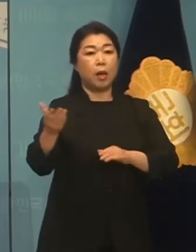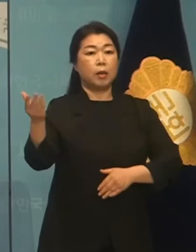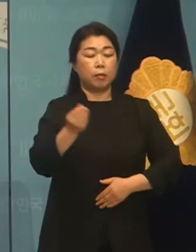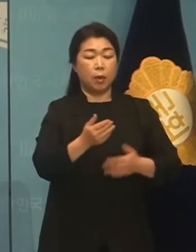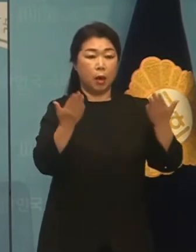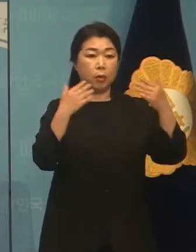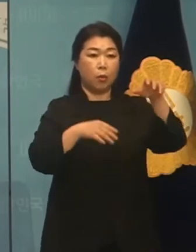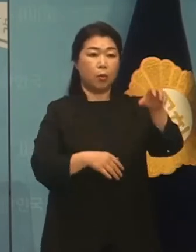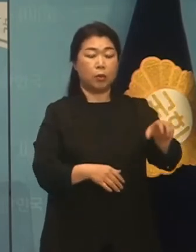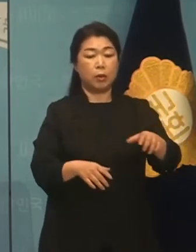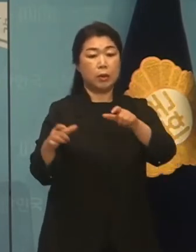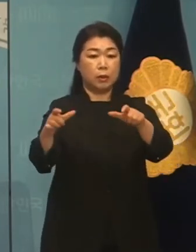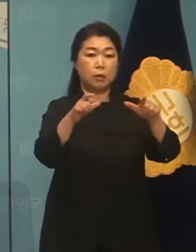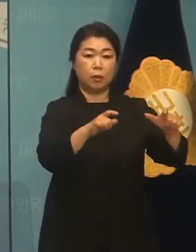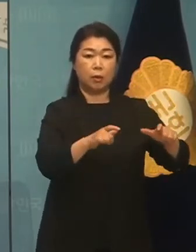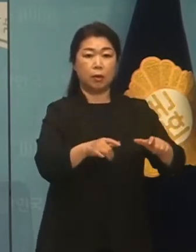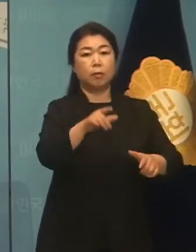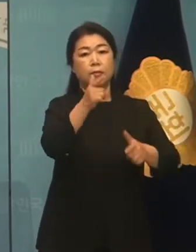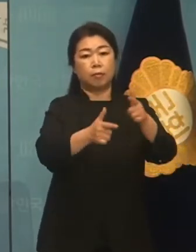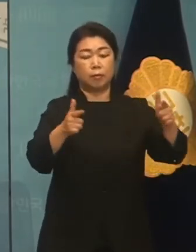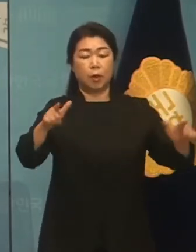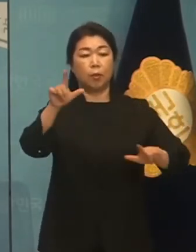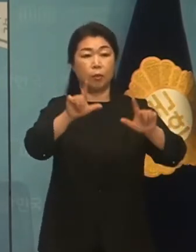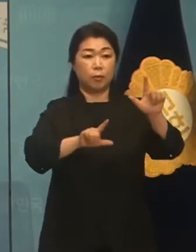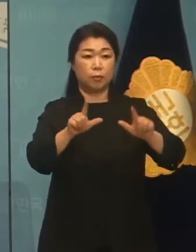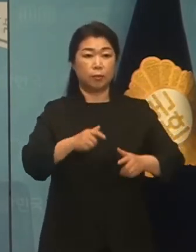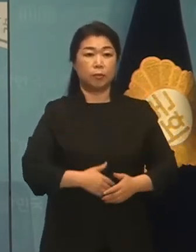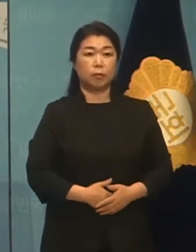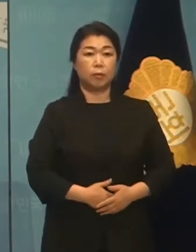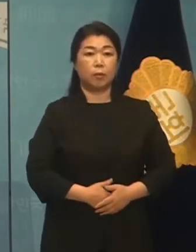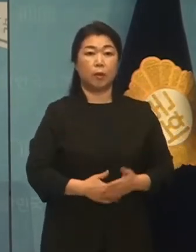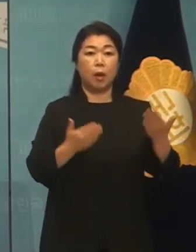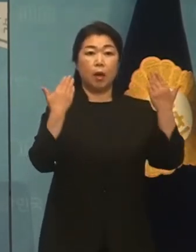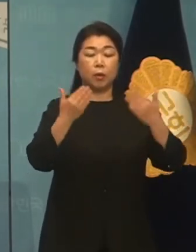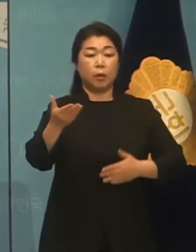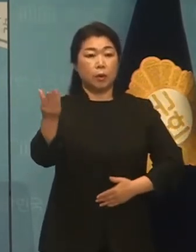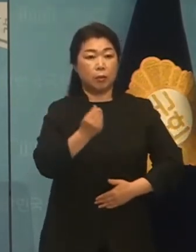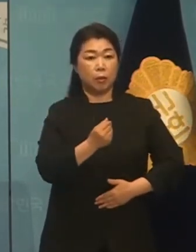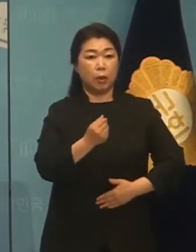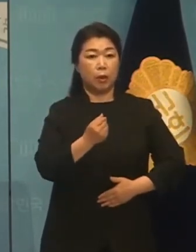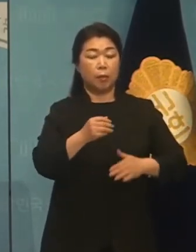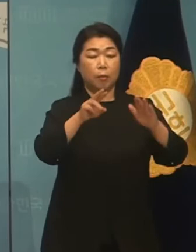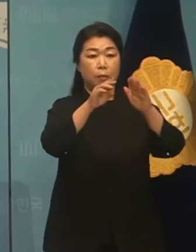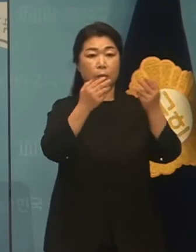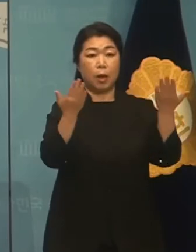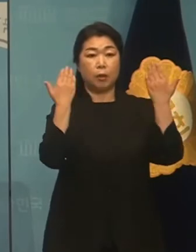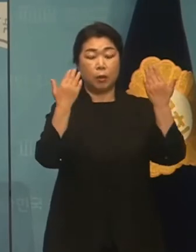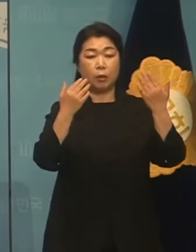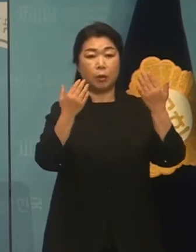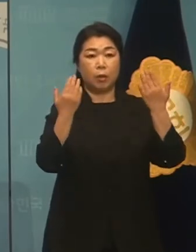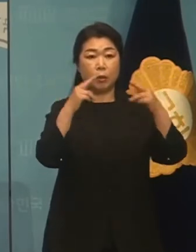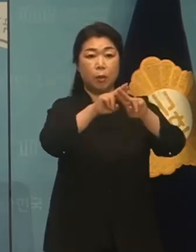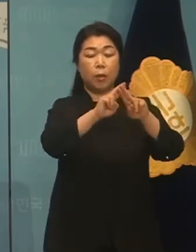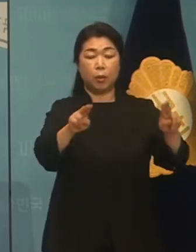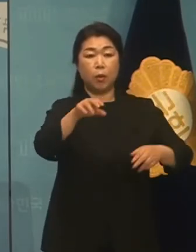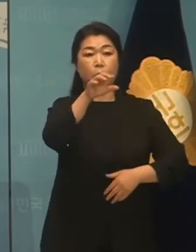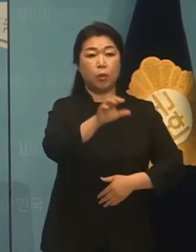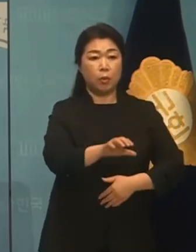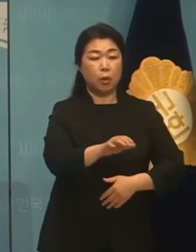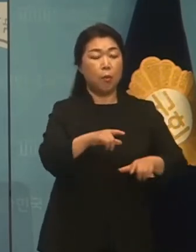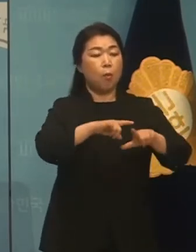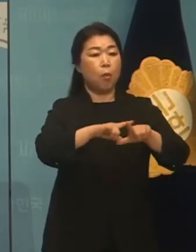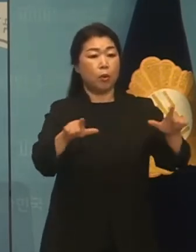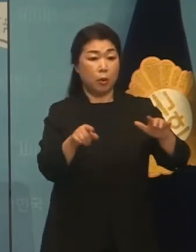지역별로 재각각이었습니다 임대한 폐교 점검은 보통 현장